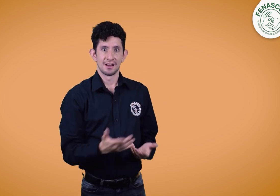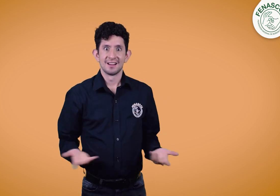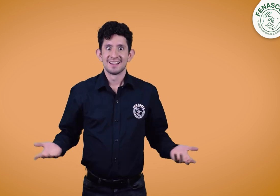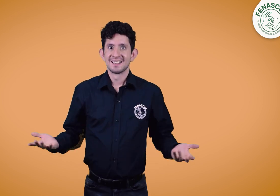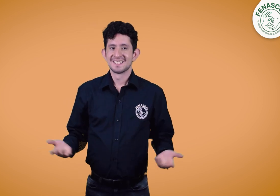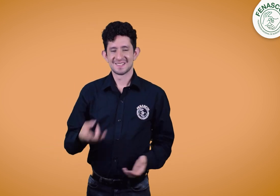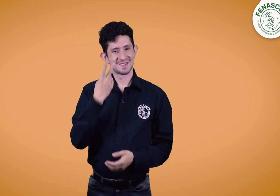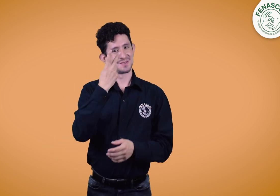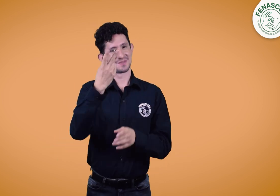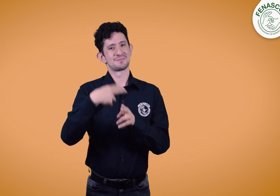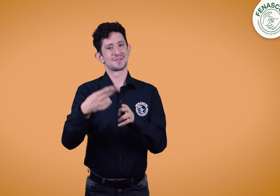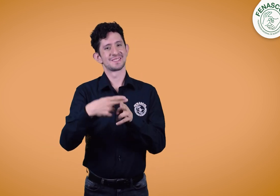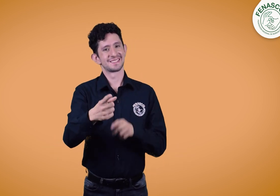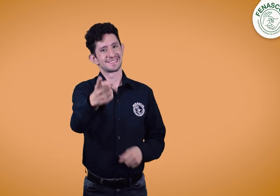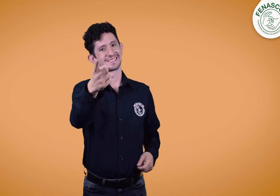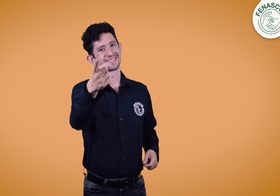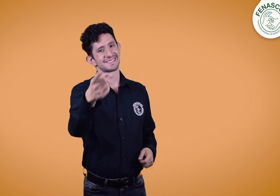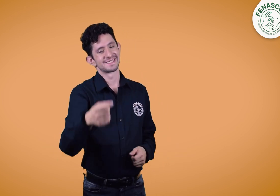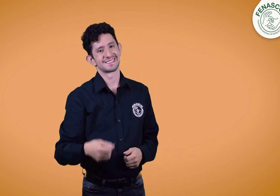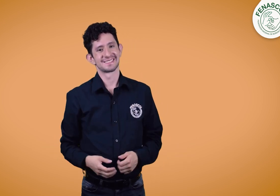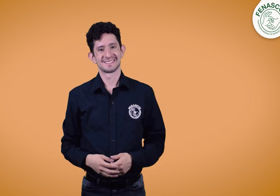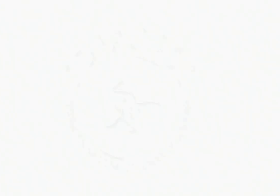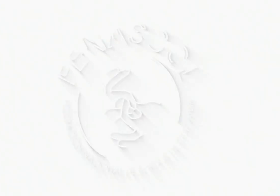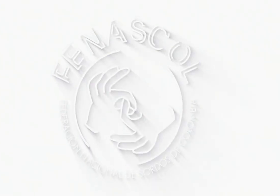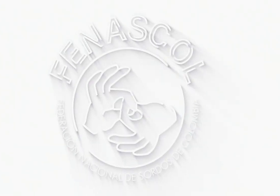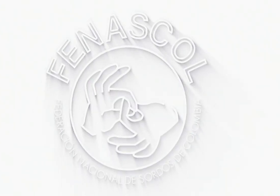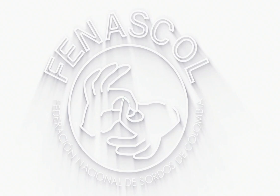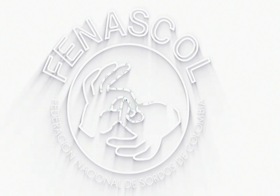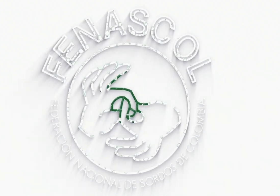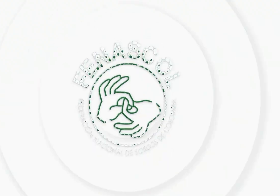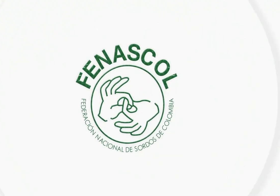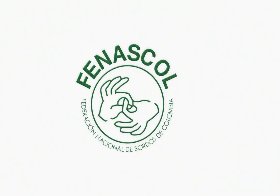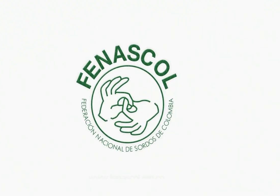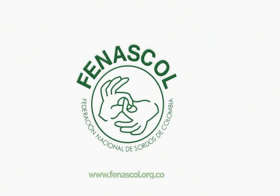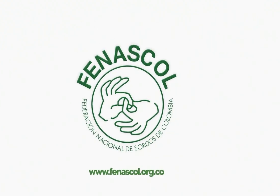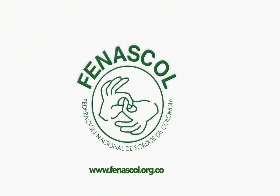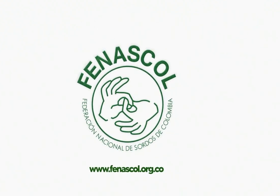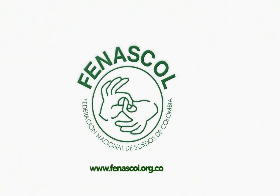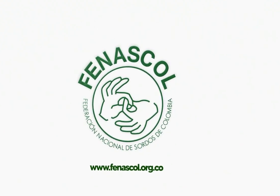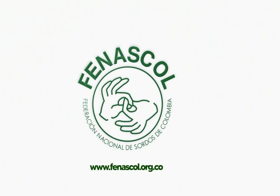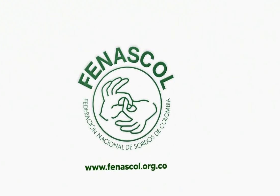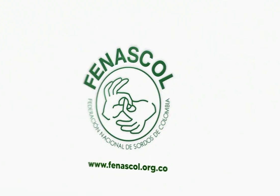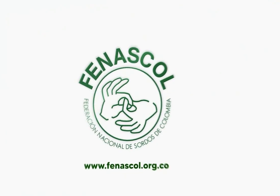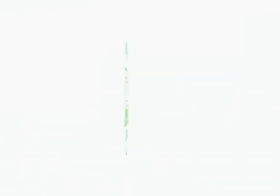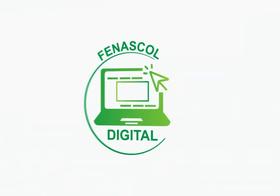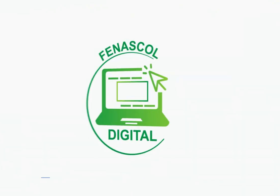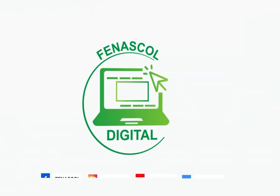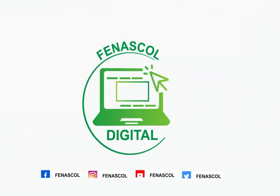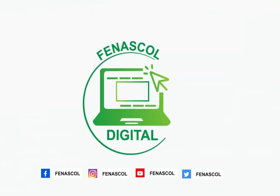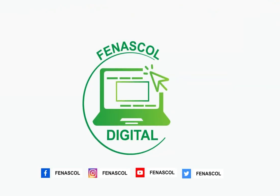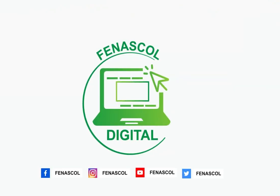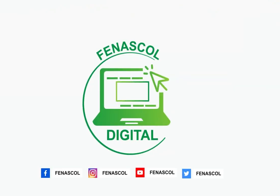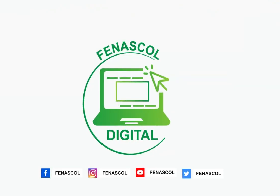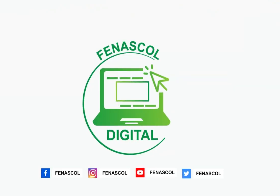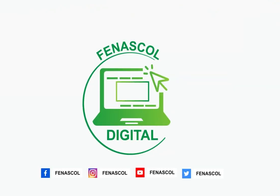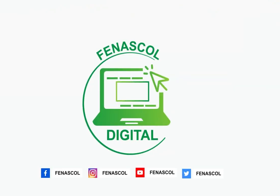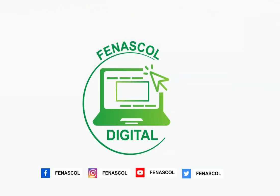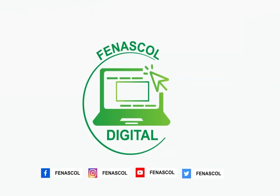habilidades de liderazgo. Nos vemos pronto. ¡Gracias! ¡Gracias! ¡Gracias! ¡Gracias! ¡Gracias! ¡Gracias! ¡Gracias!